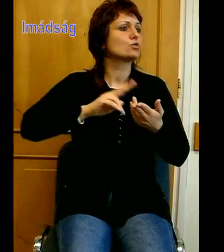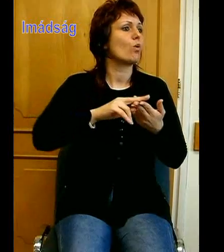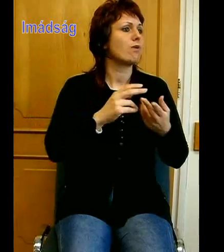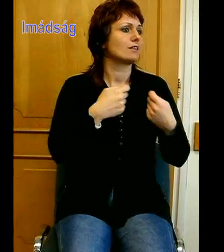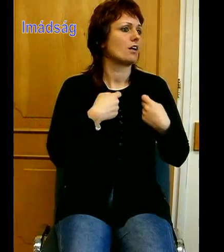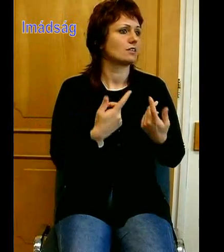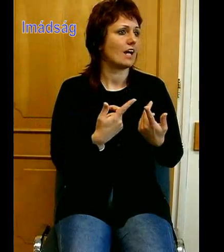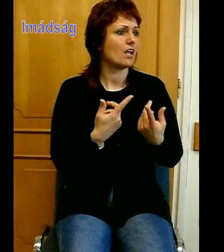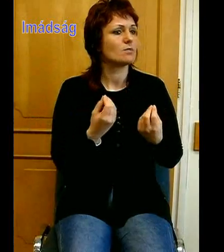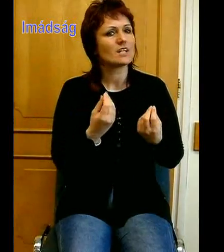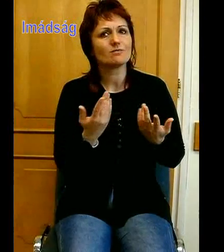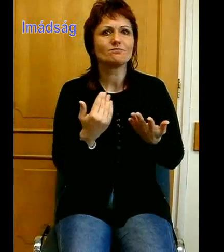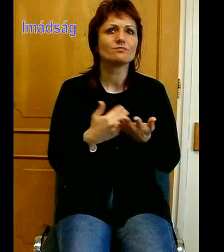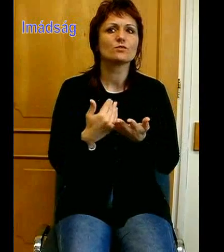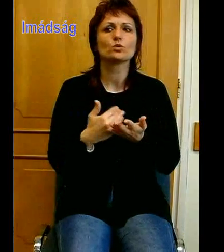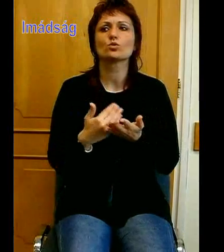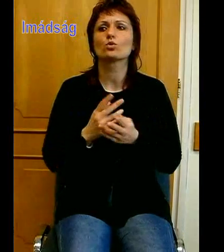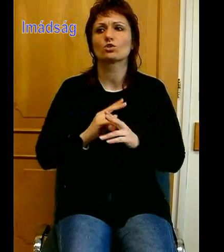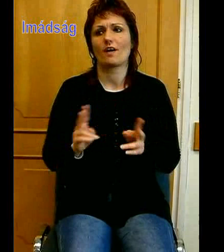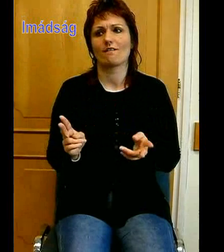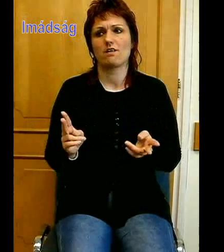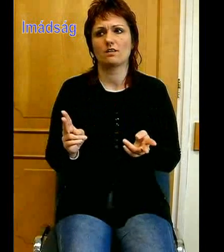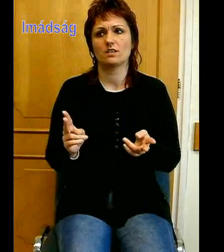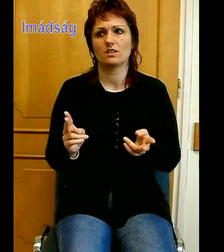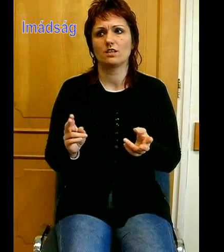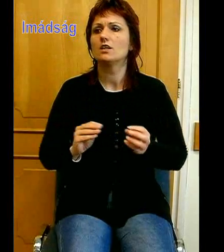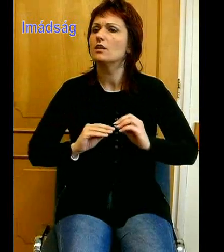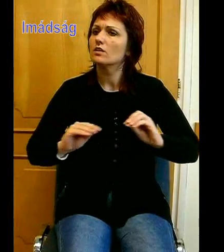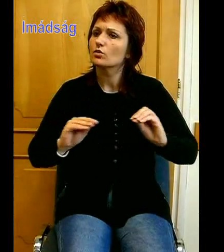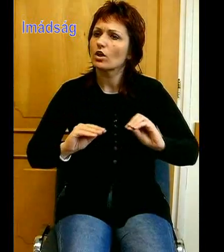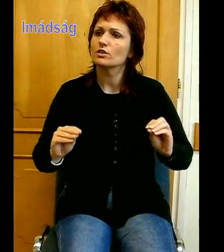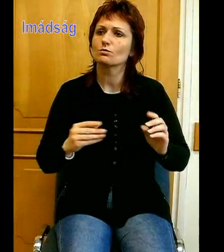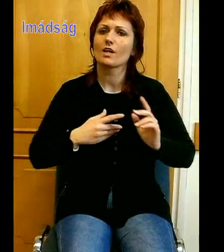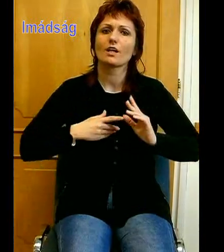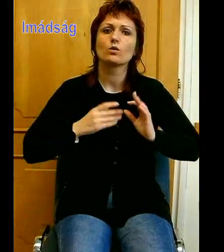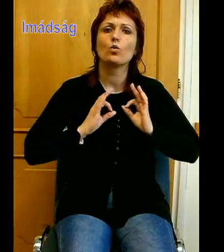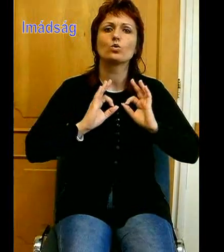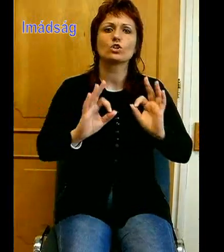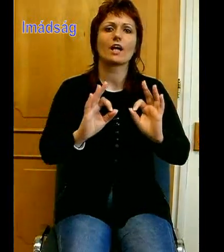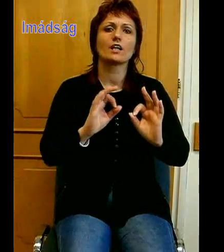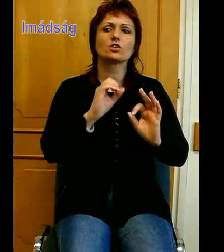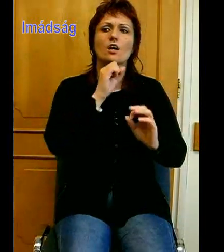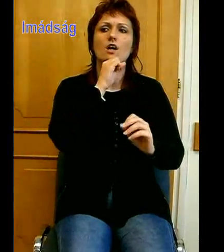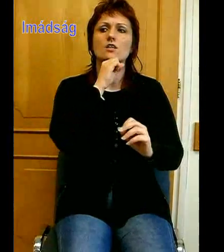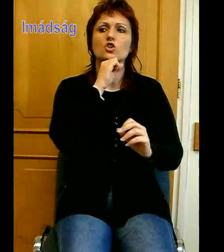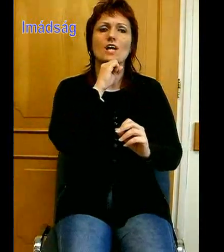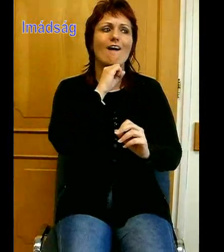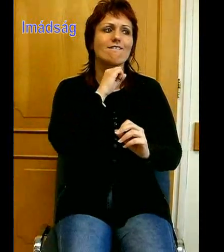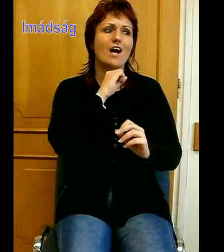szükségünk van. Taníts minket hűségesen sárhálkodni is. És azt, amit másoknak szántál,